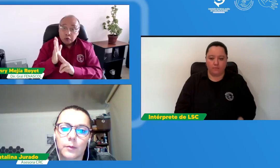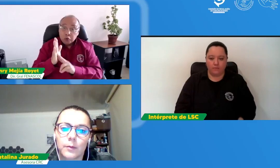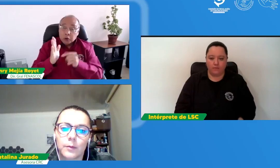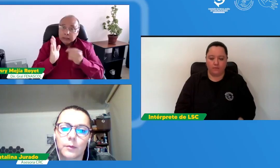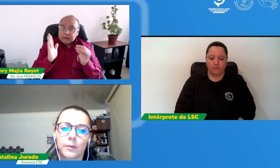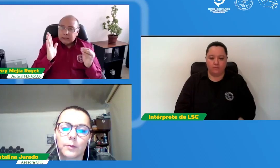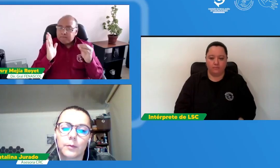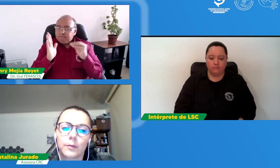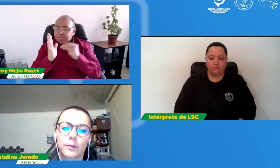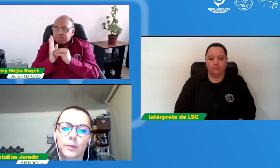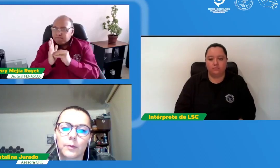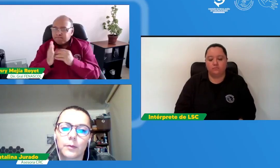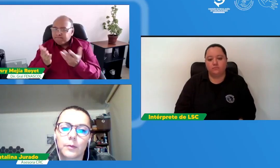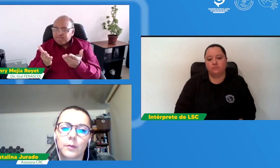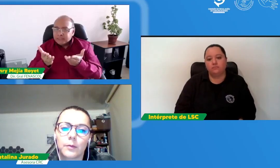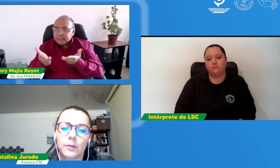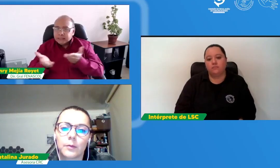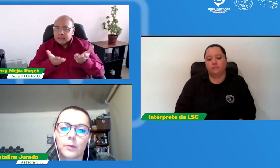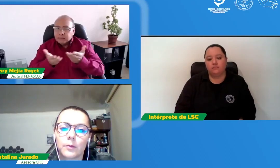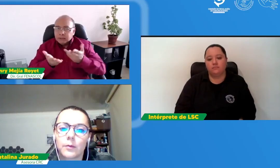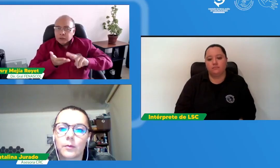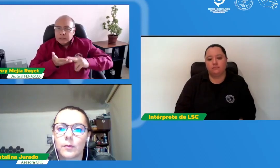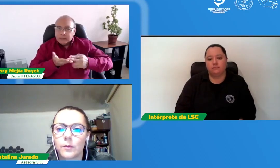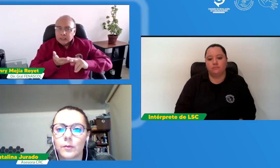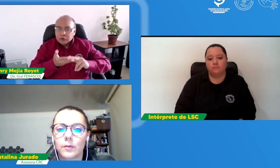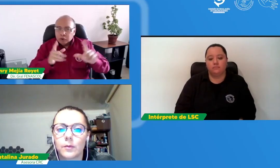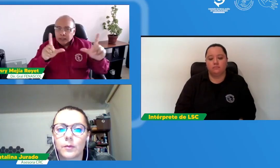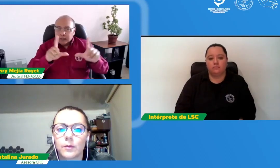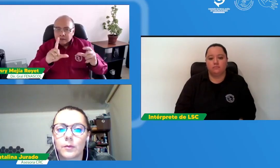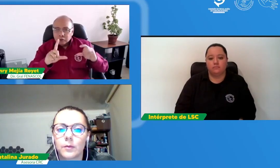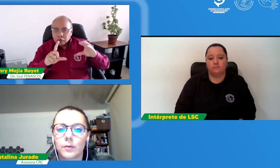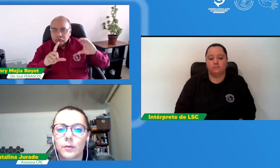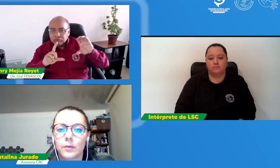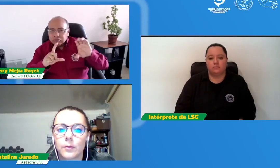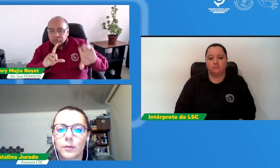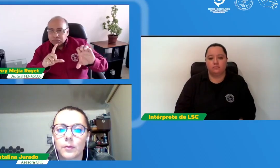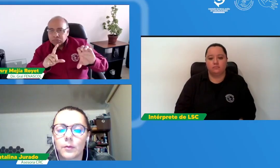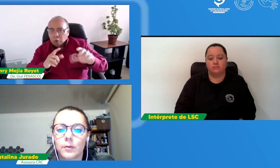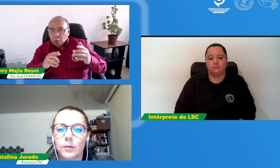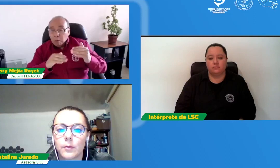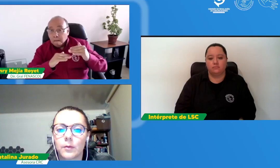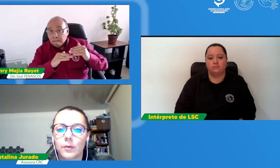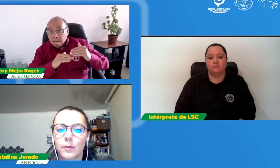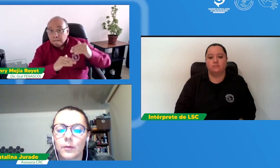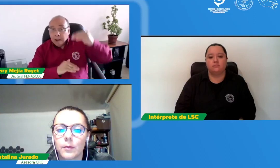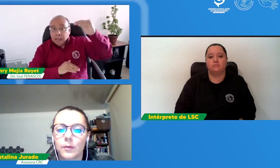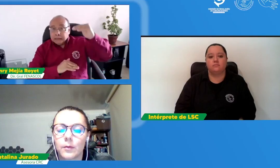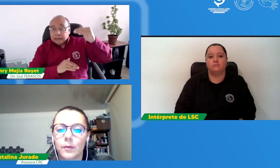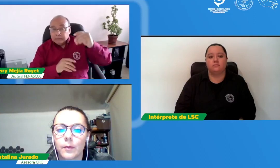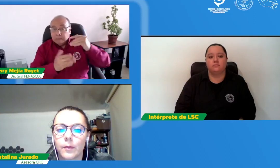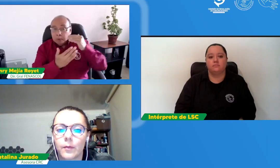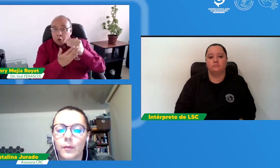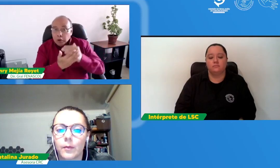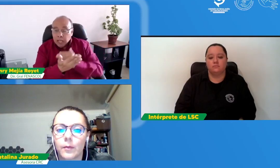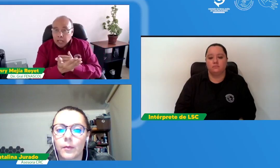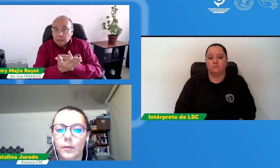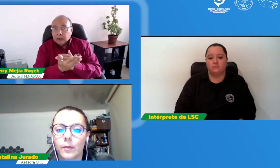si se plantea una nueva resolución ¿cómo van a velar por el sistema